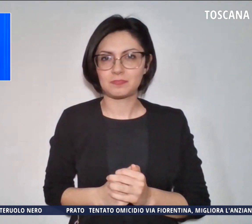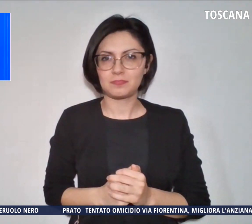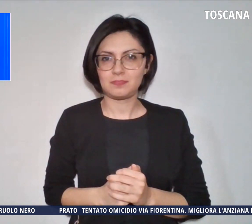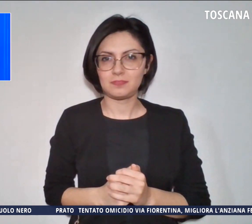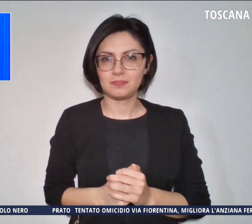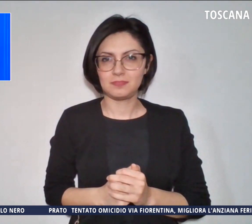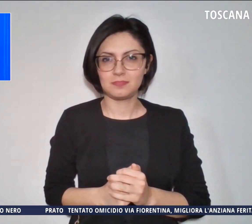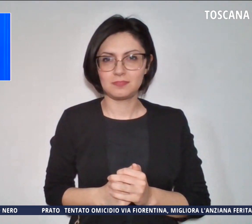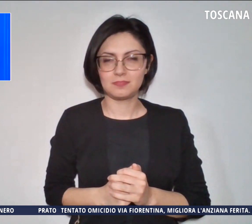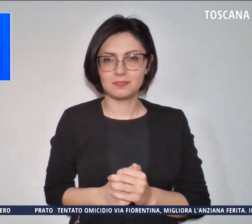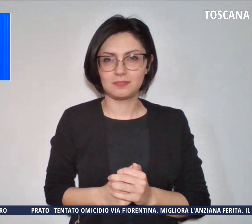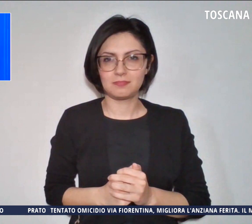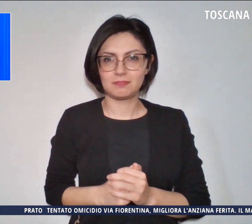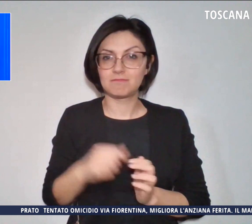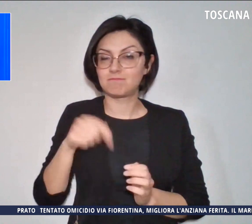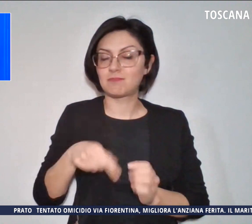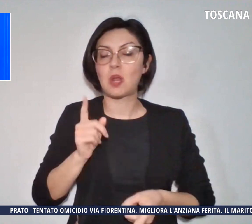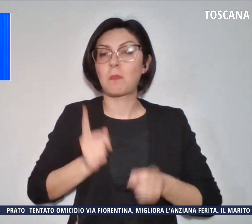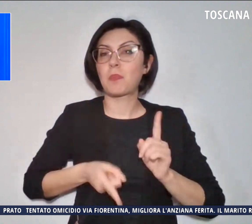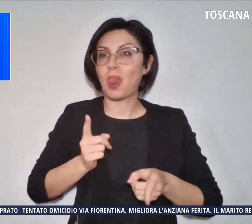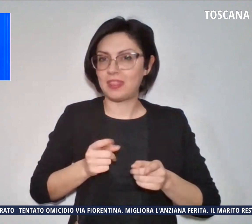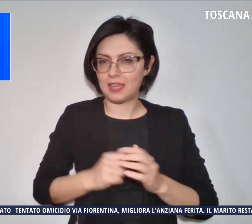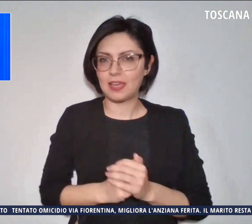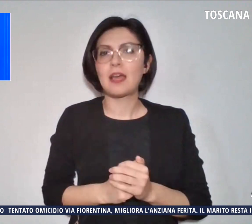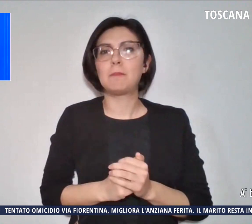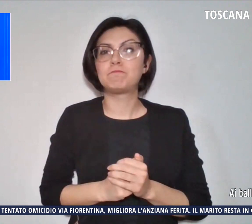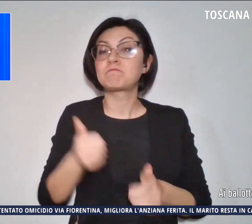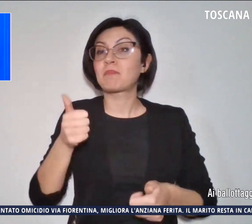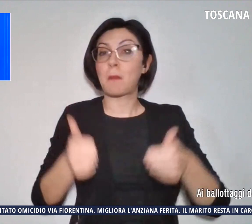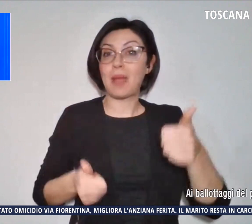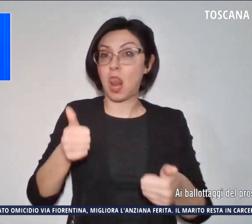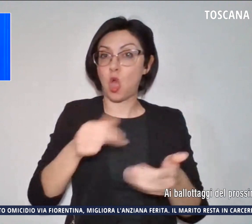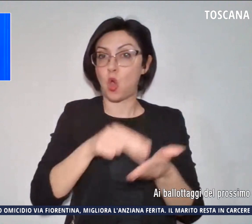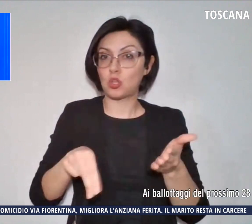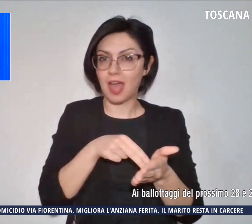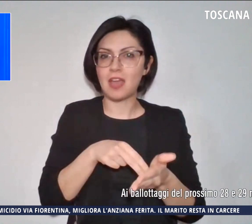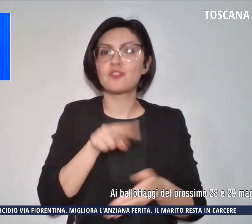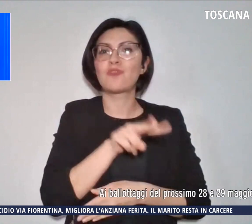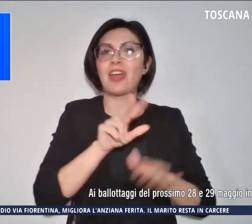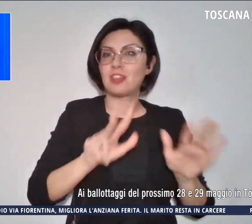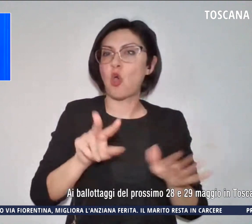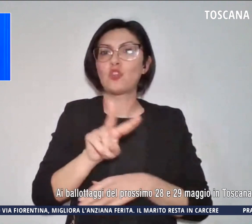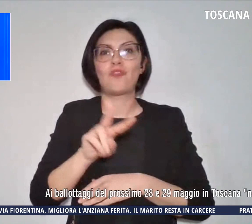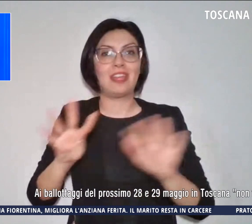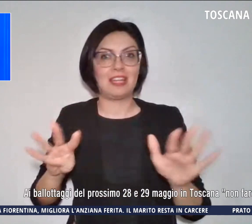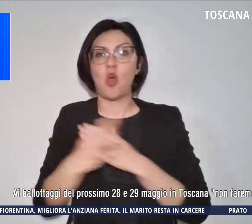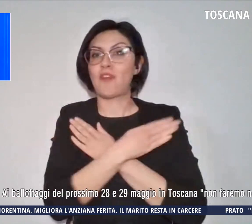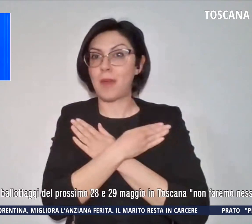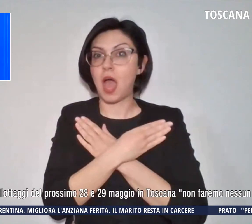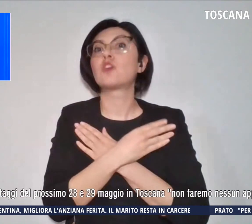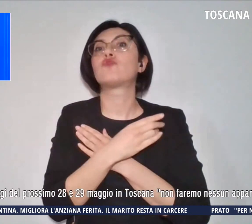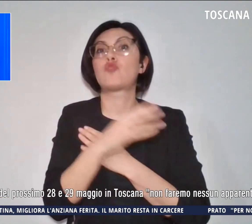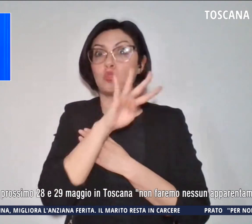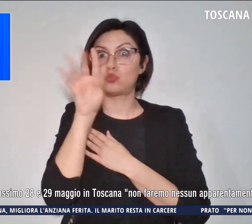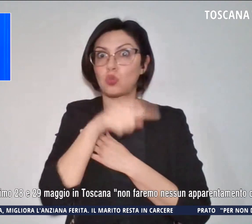Ora la politica ai ballottaggi del prossimo 28 e 29 maggio in Toscana non faremo alcun